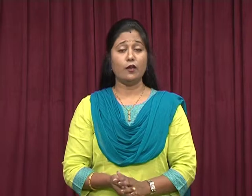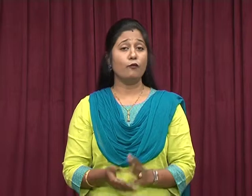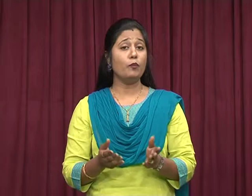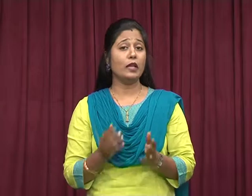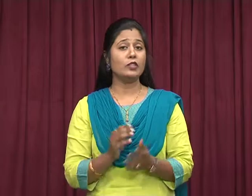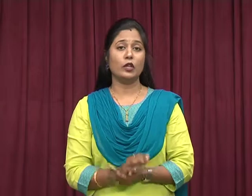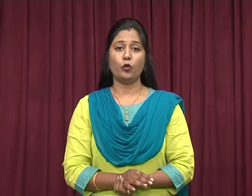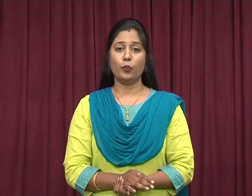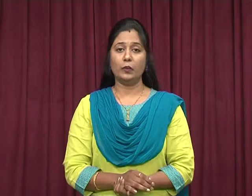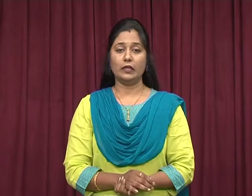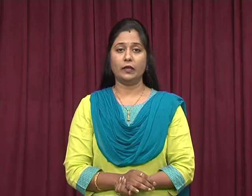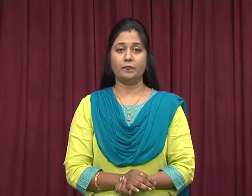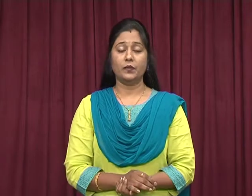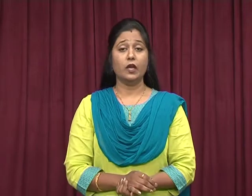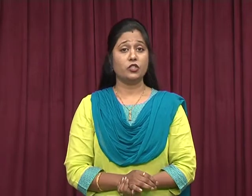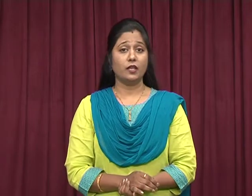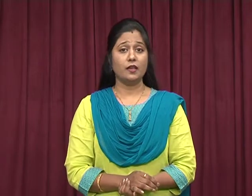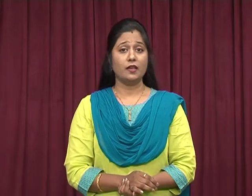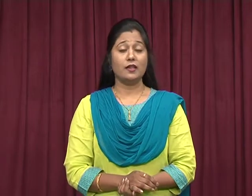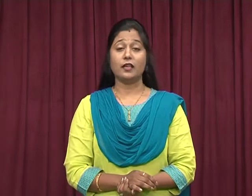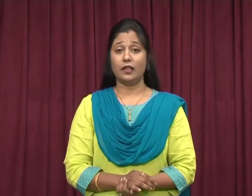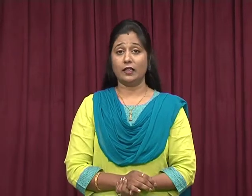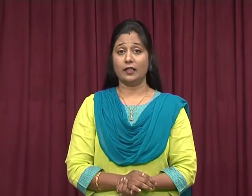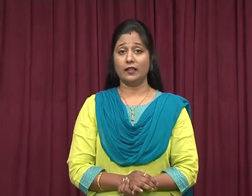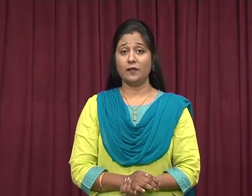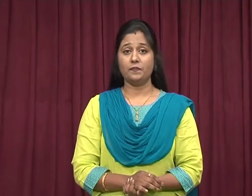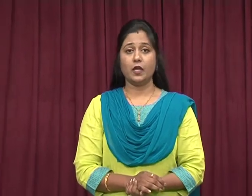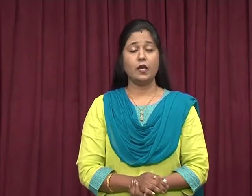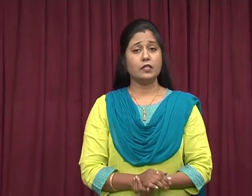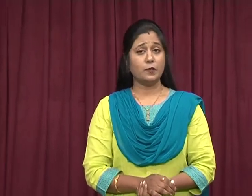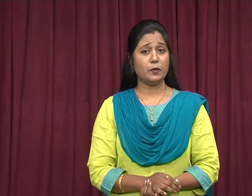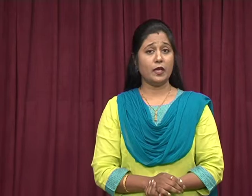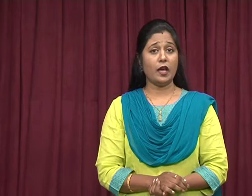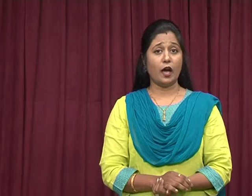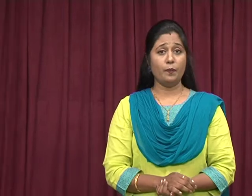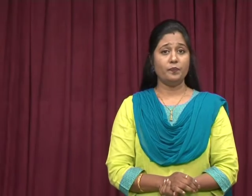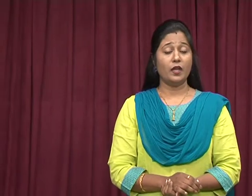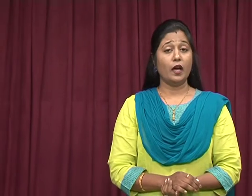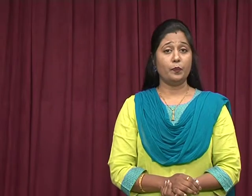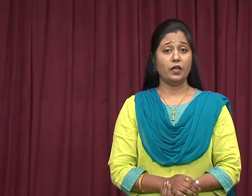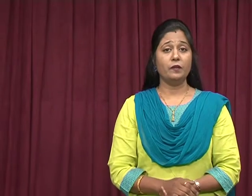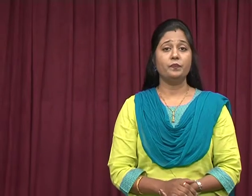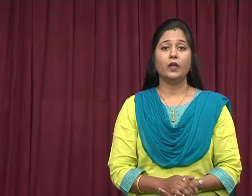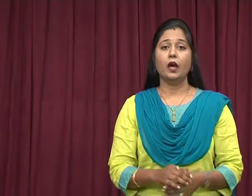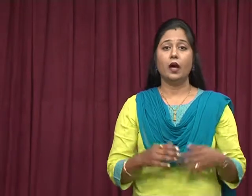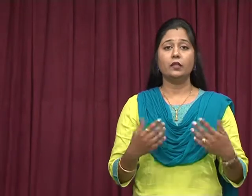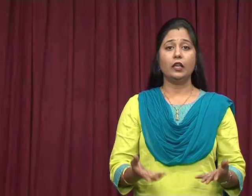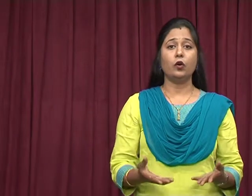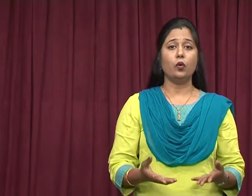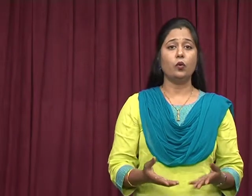वो मिले जले रूप में मिलती है चलिए इसे करके देखते हैं सबसे पहले आप अपनी हतिलियों को